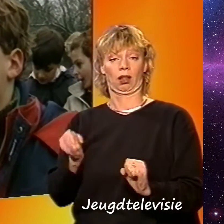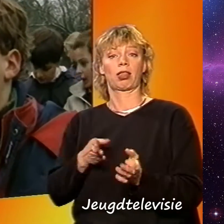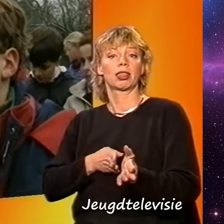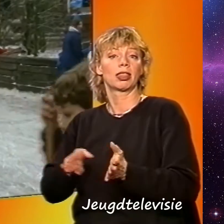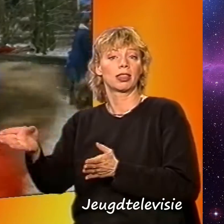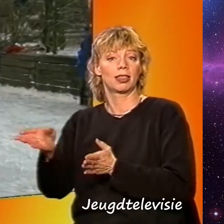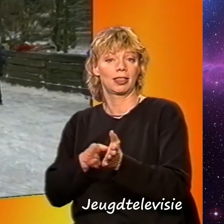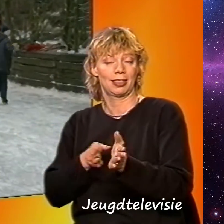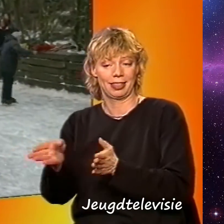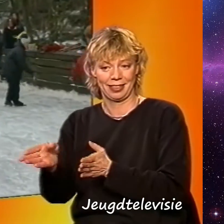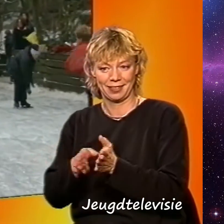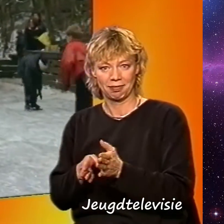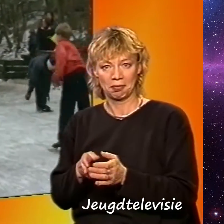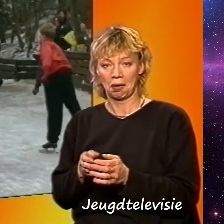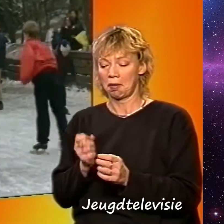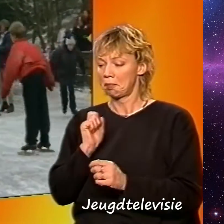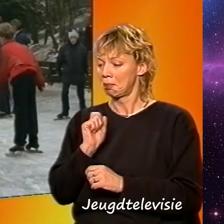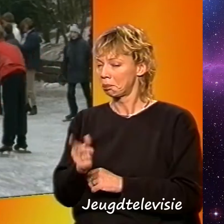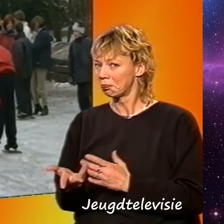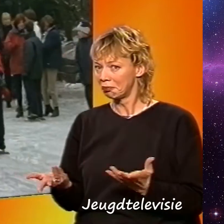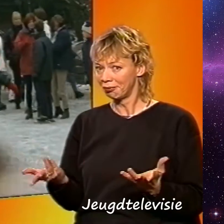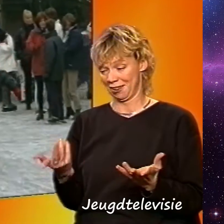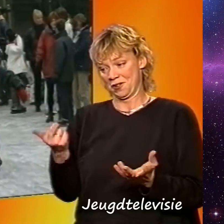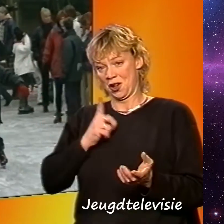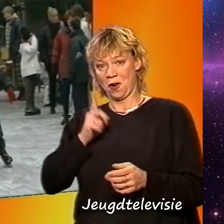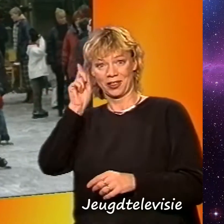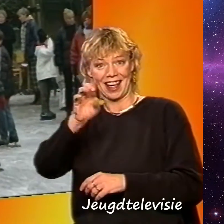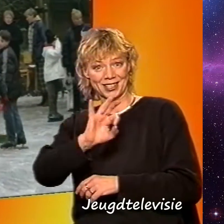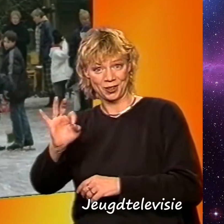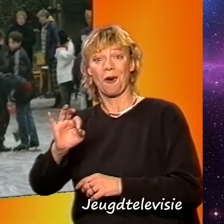schaatsen. Nou goed idee en dat terwijl je gewoon naar school gaat.